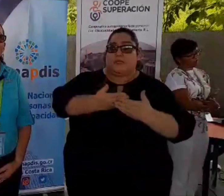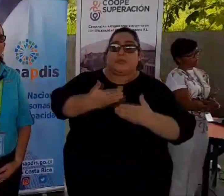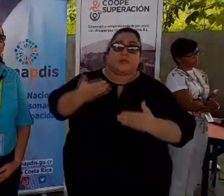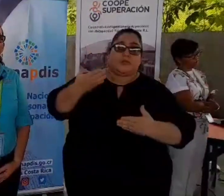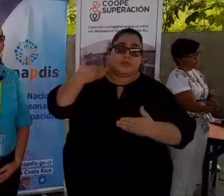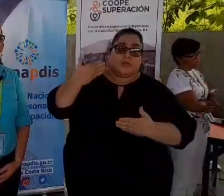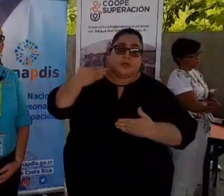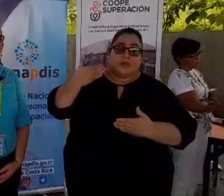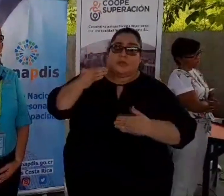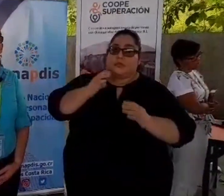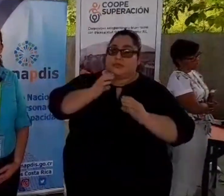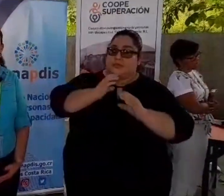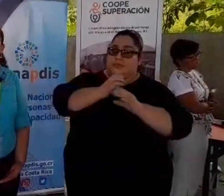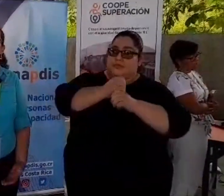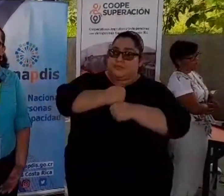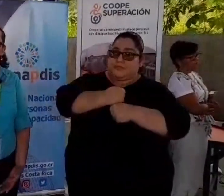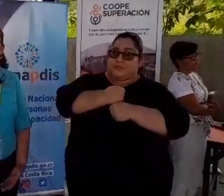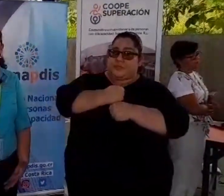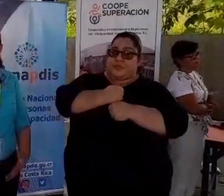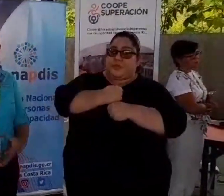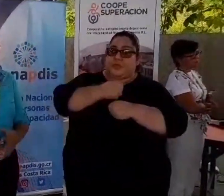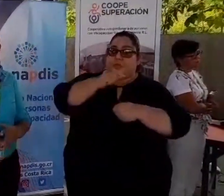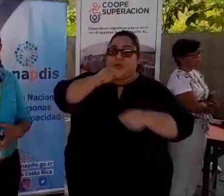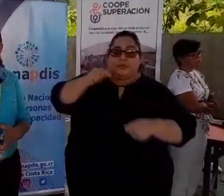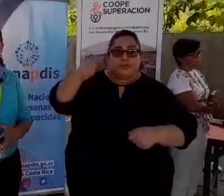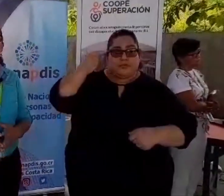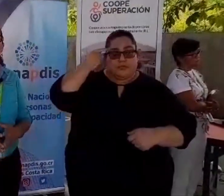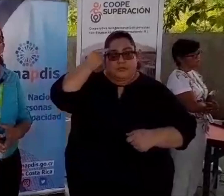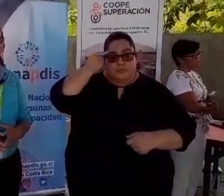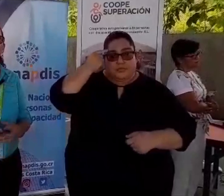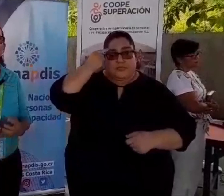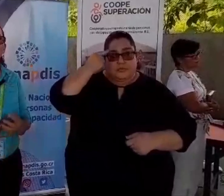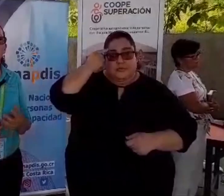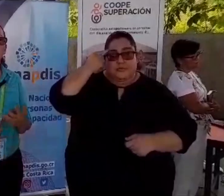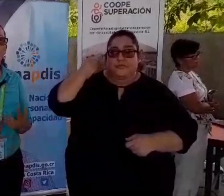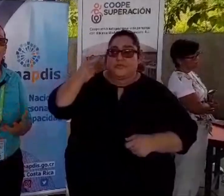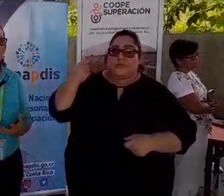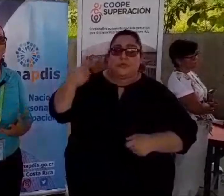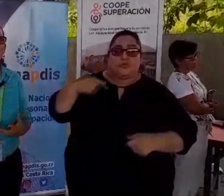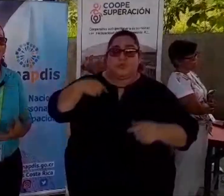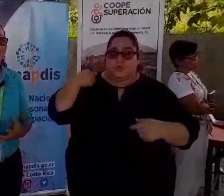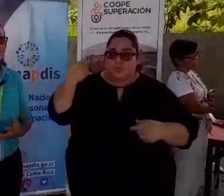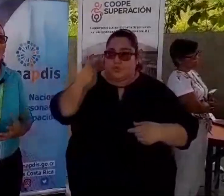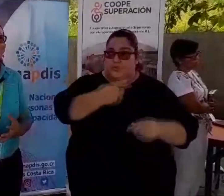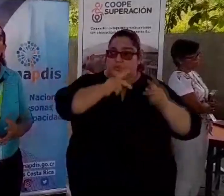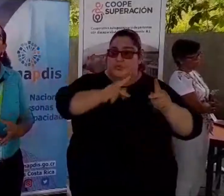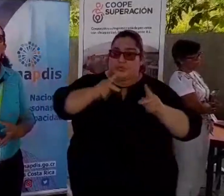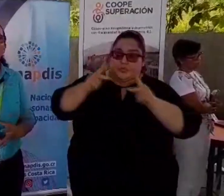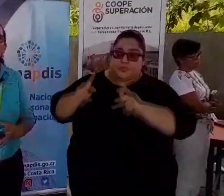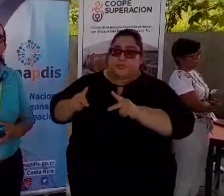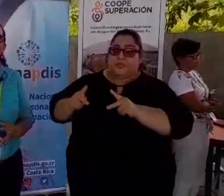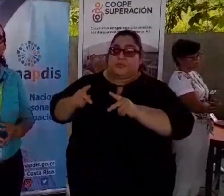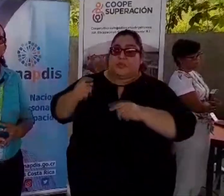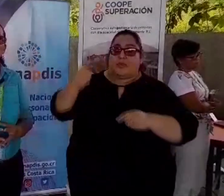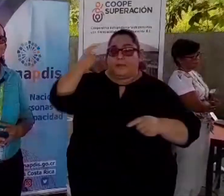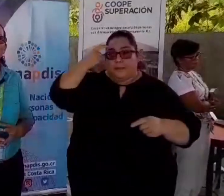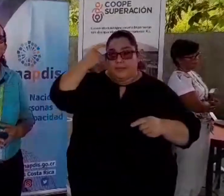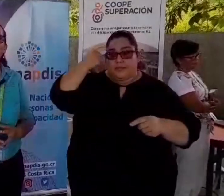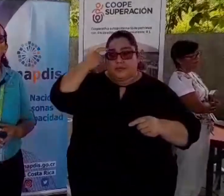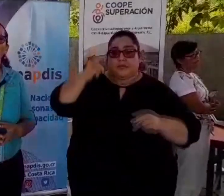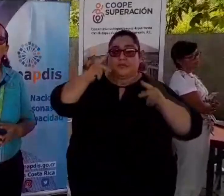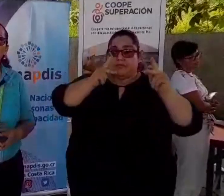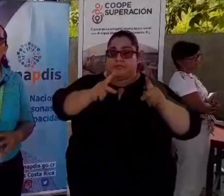Haciendo de capacitar y poniéndonos todos a pensar Que la población con